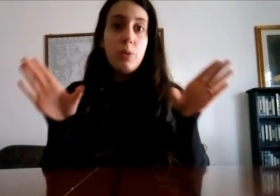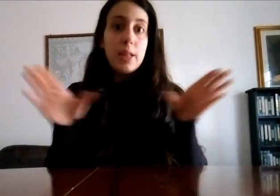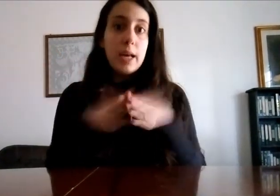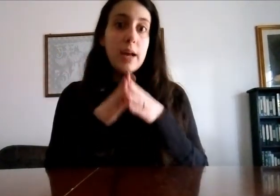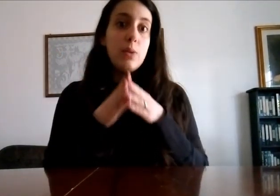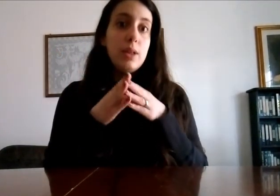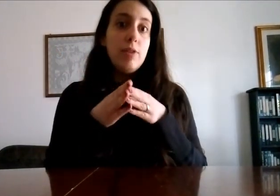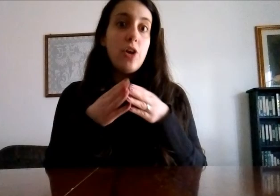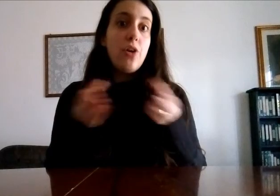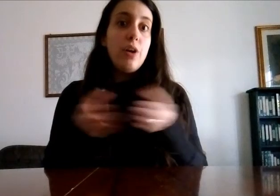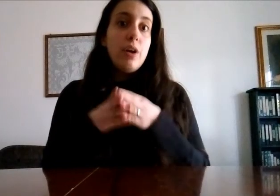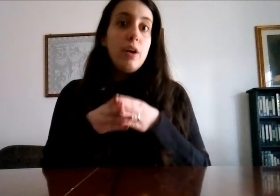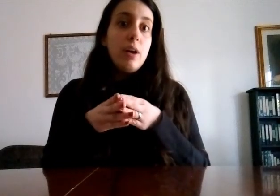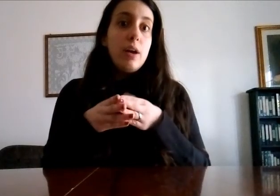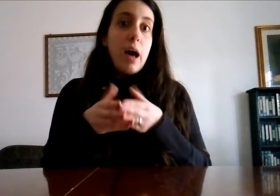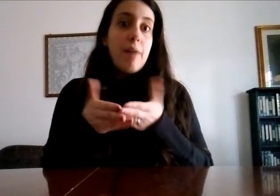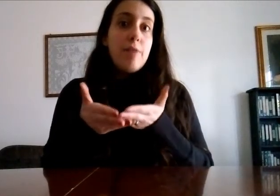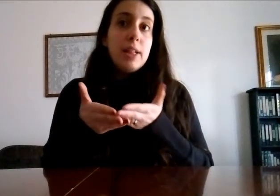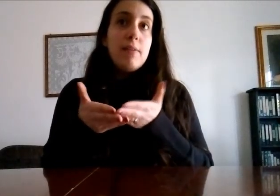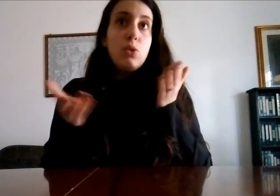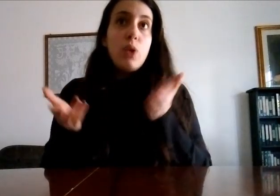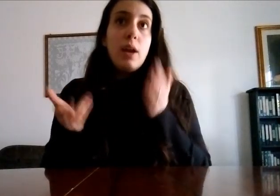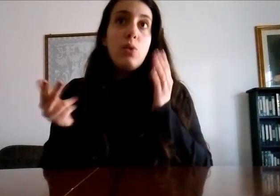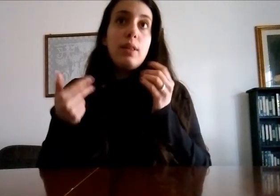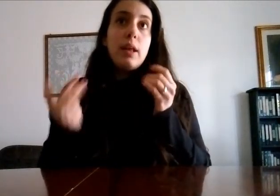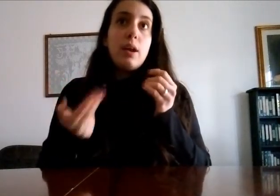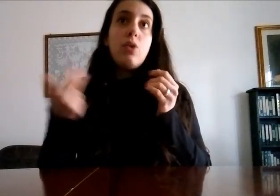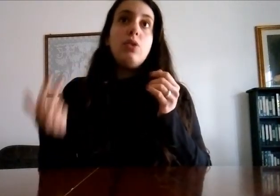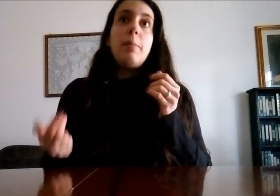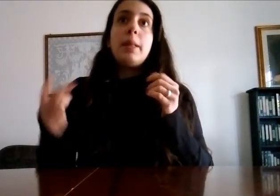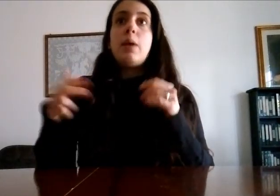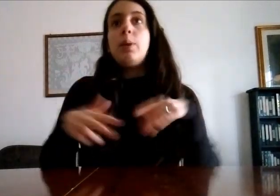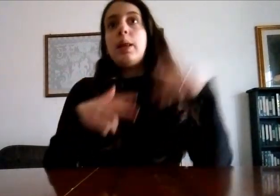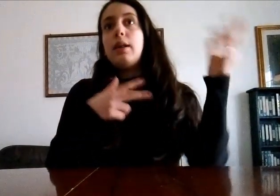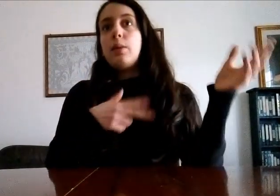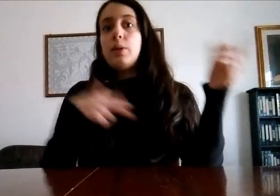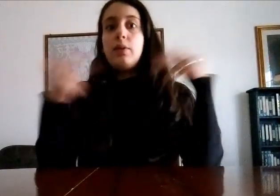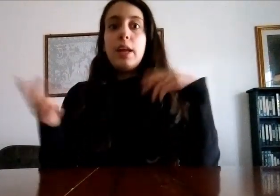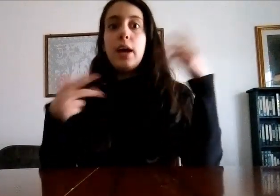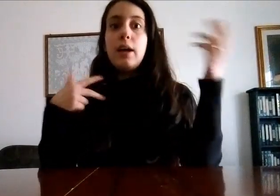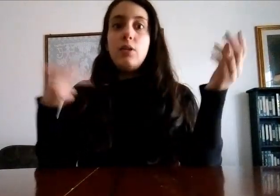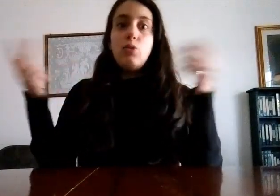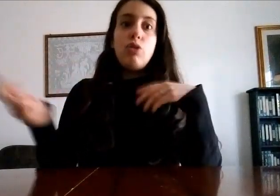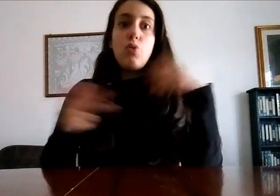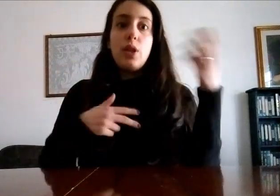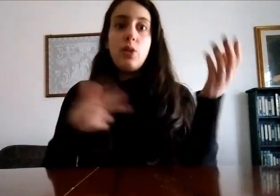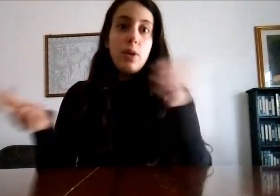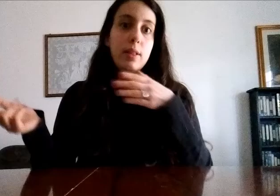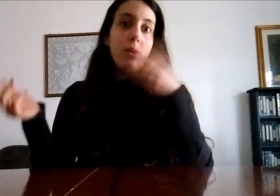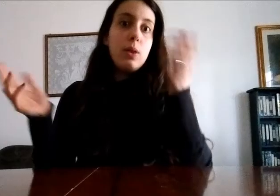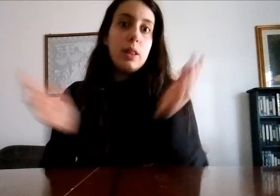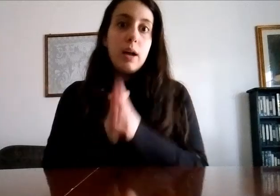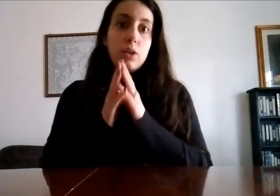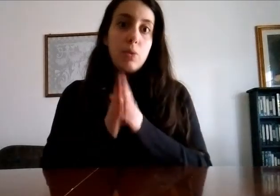paura dei cani quindi fino a 20-21 anni uno sta a raccontare ma sa questa ragazza quando aveva 3 anni è successo questo questo e quest'altro